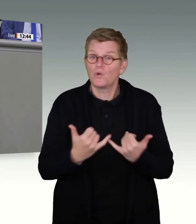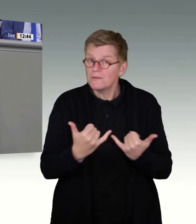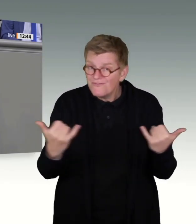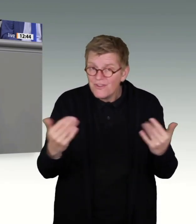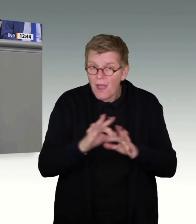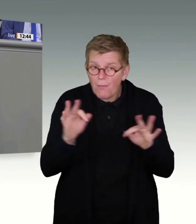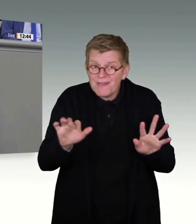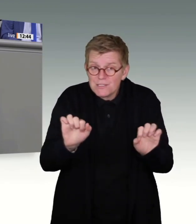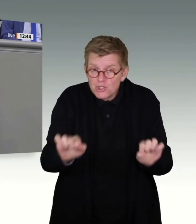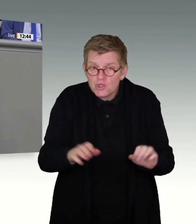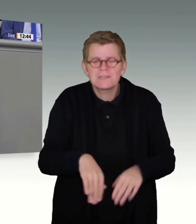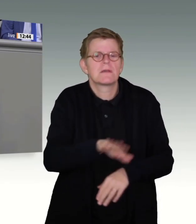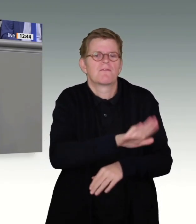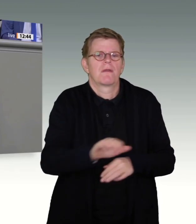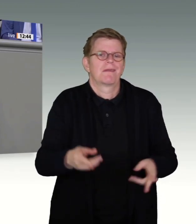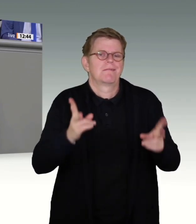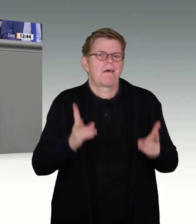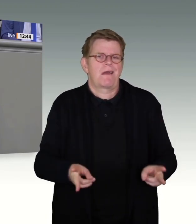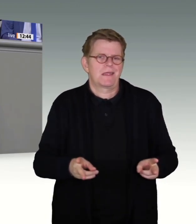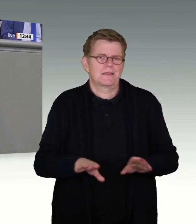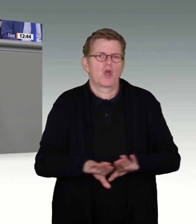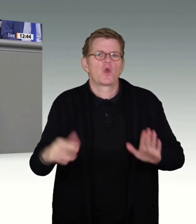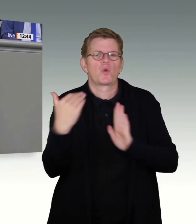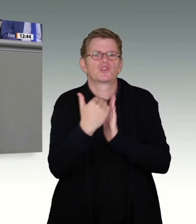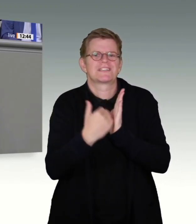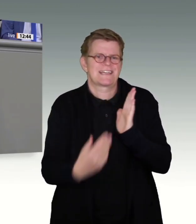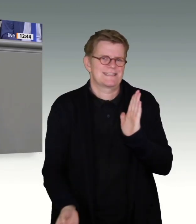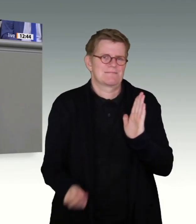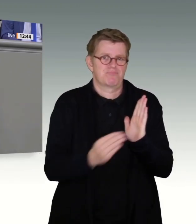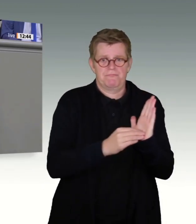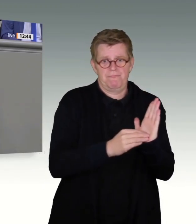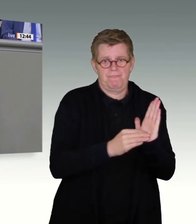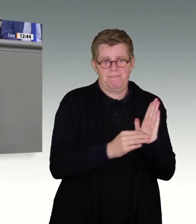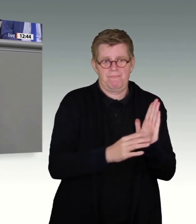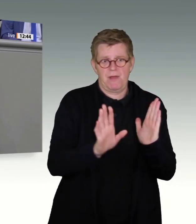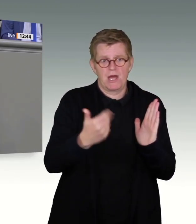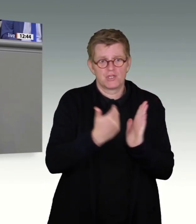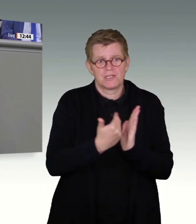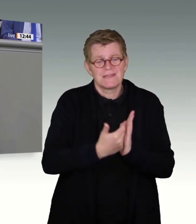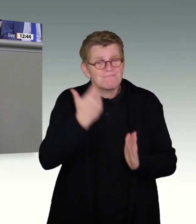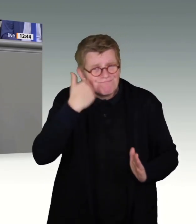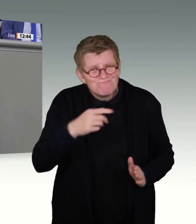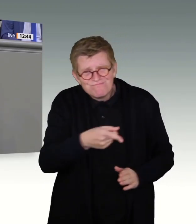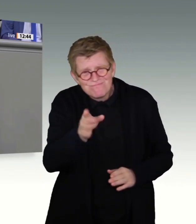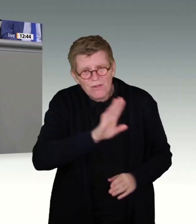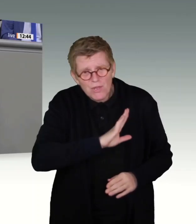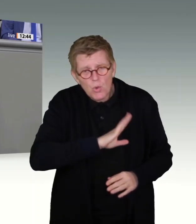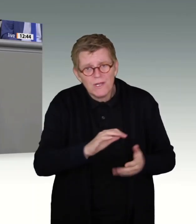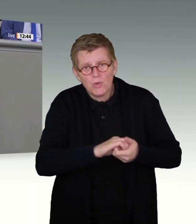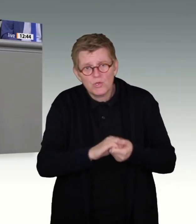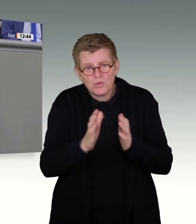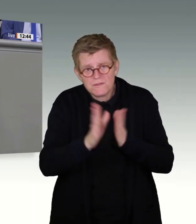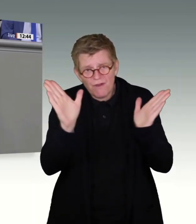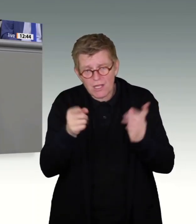wenn eben diese Kinderrechte auch im Grundgesetz verankert werden. Sehr geehrte Kolleginnen und Kollegen der Unionsfraktion, Sie sind